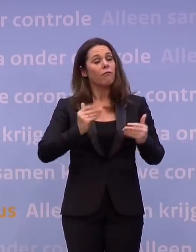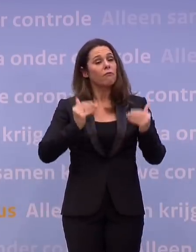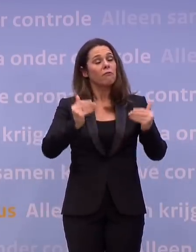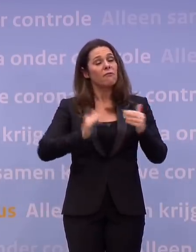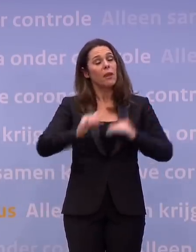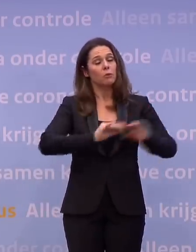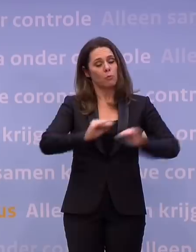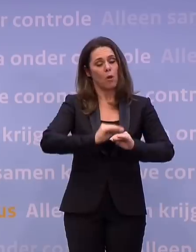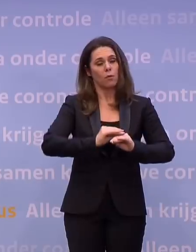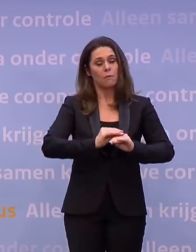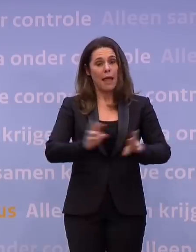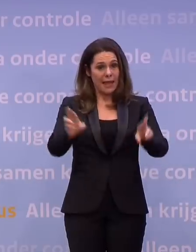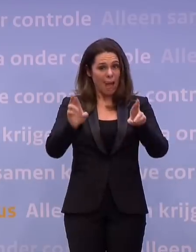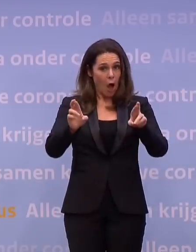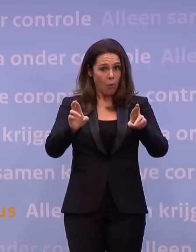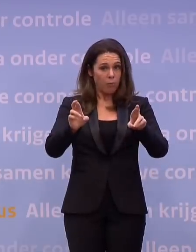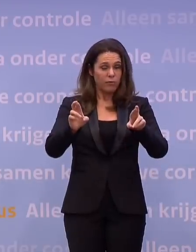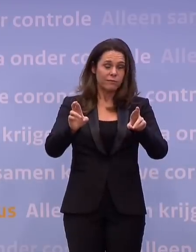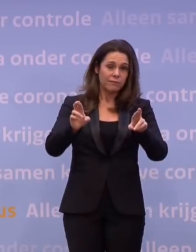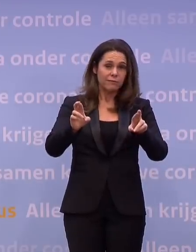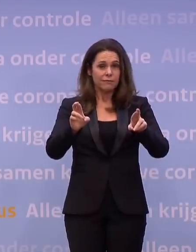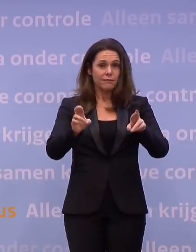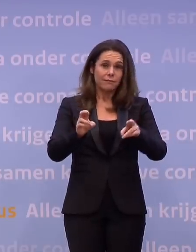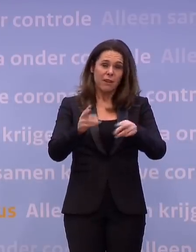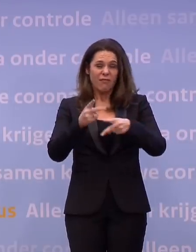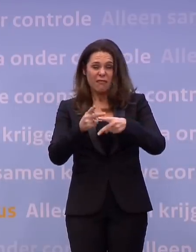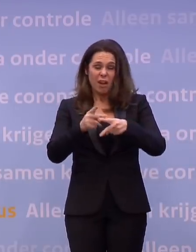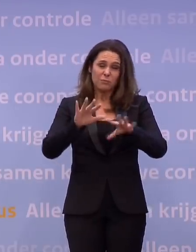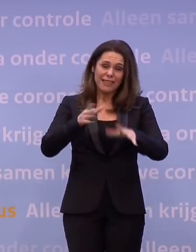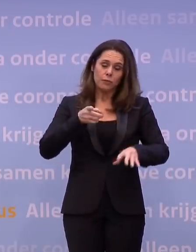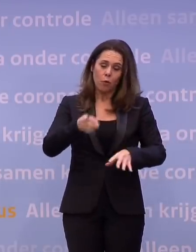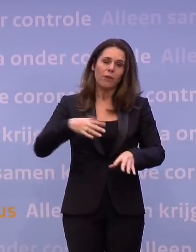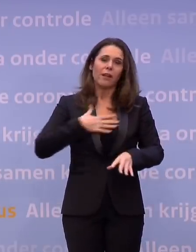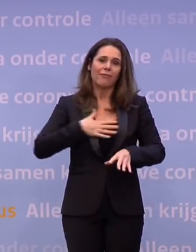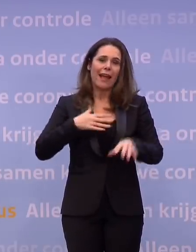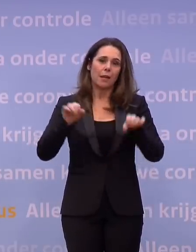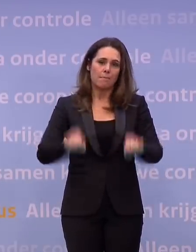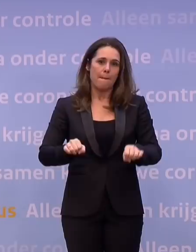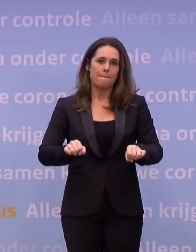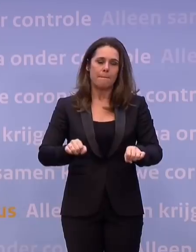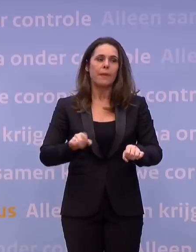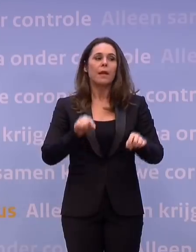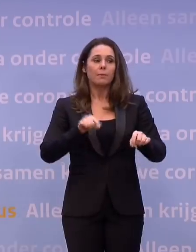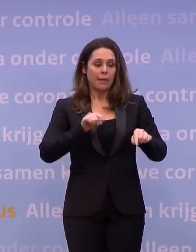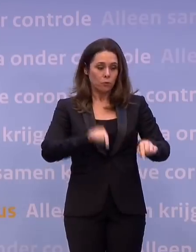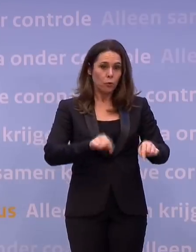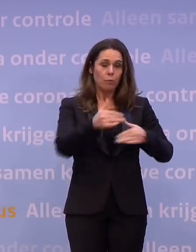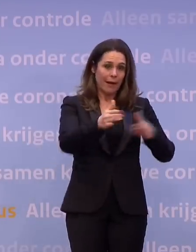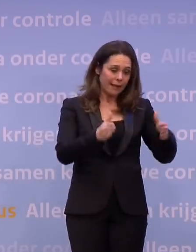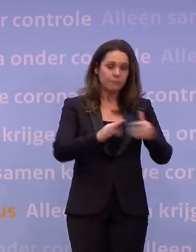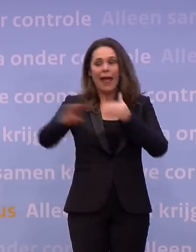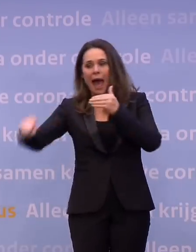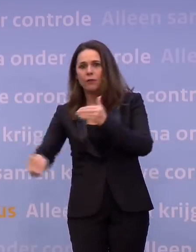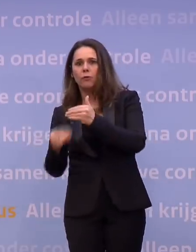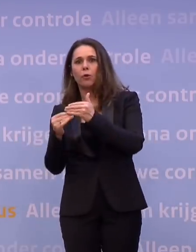niet, maar ik hoop en verwacht ook een klein beetje dat we of donderdag of vrijdag daar een besluit over gaan nemen. En dat is dus aanvullend op de bestaande pakketten, dat niet